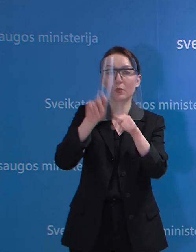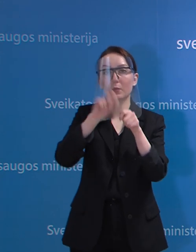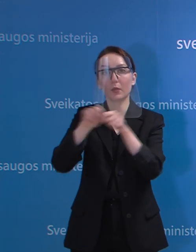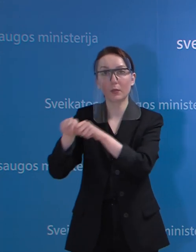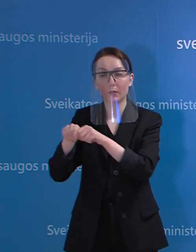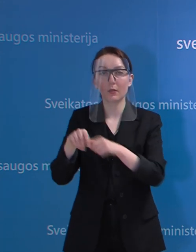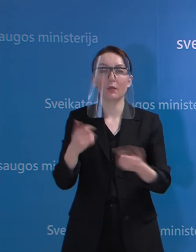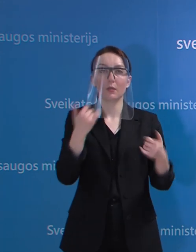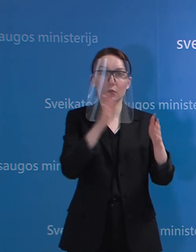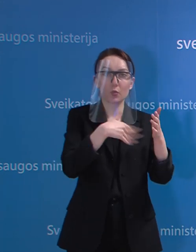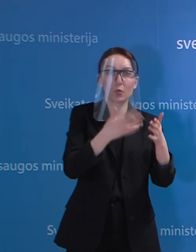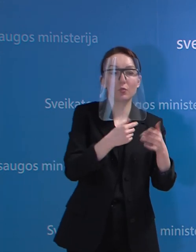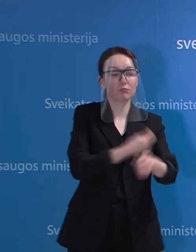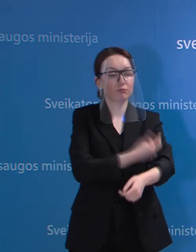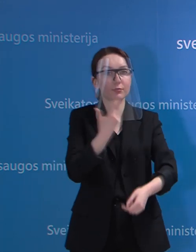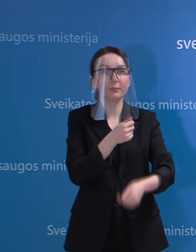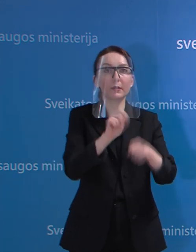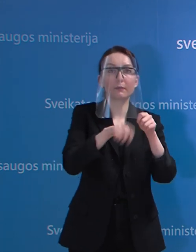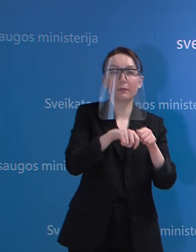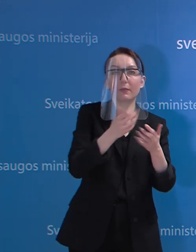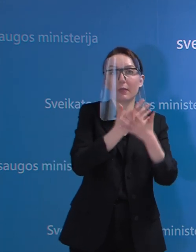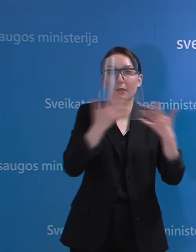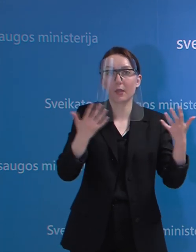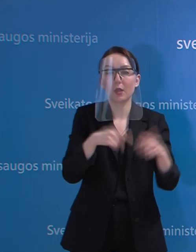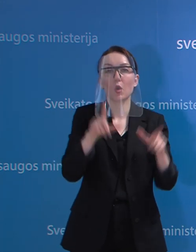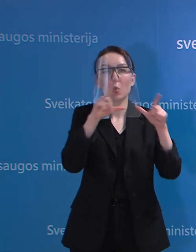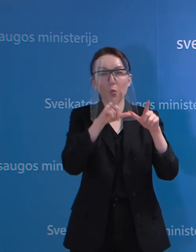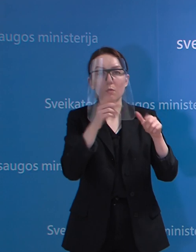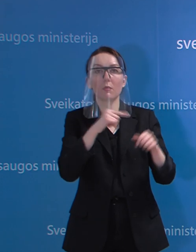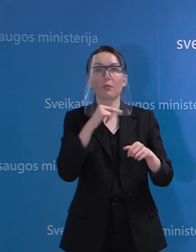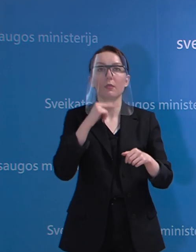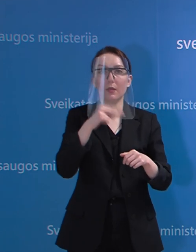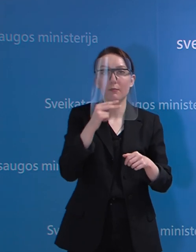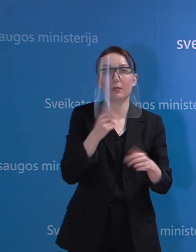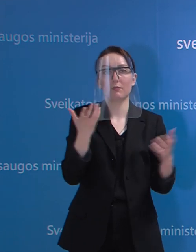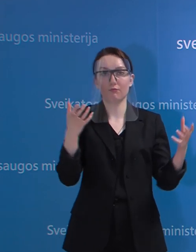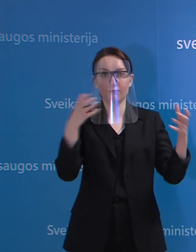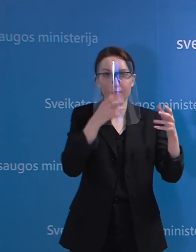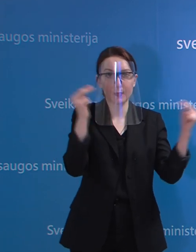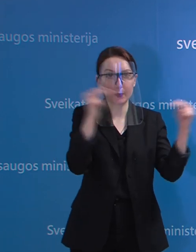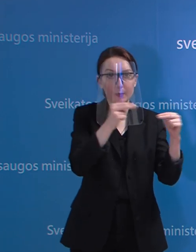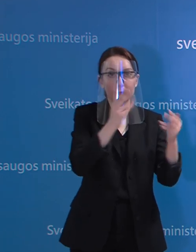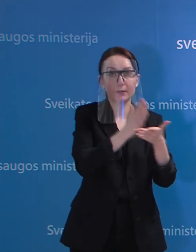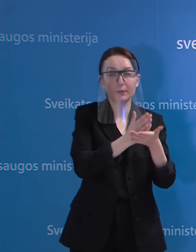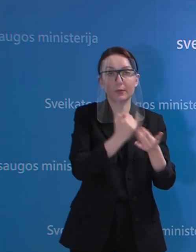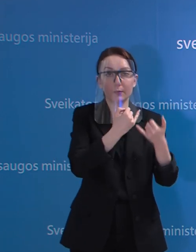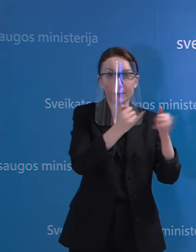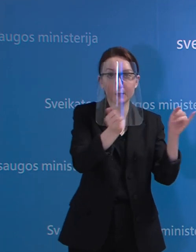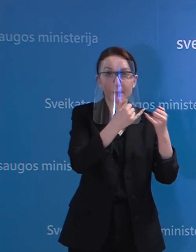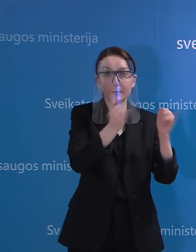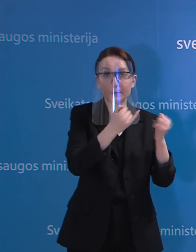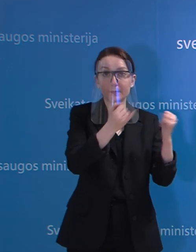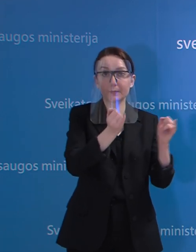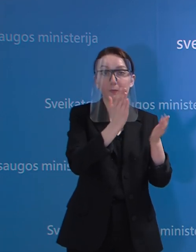įsteigtas ir veiks, ir tos mėginius paimstai, na, tikrai ukmergijai yra skiriama, maksimaliai daug dėmesio tiek, kiek įmanoma,